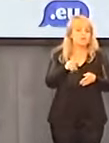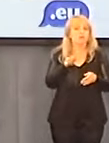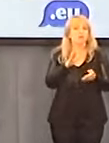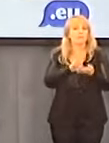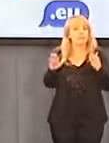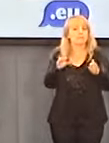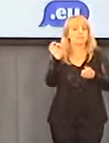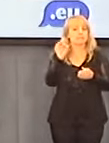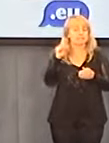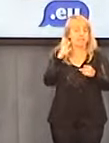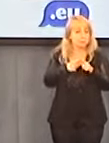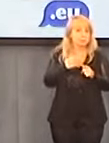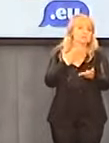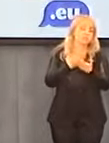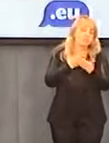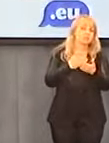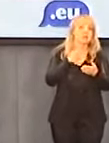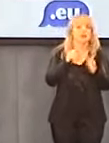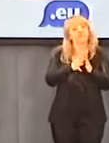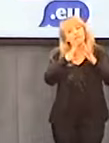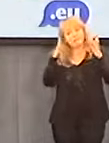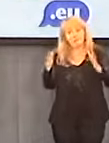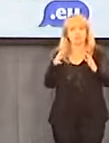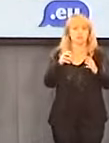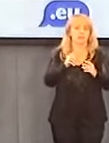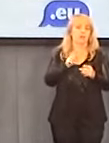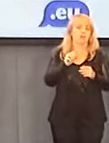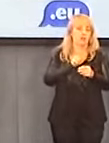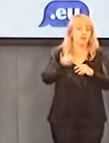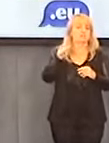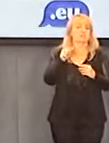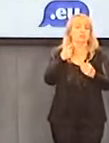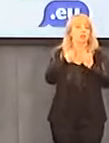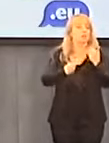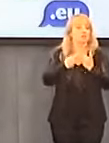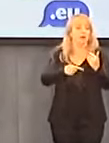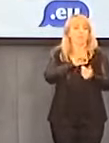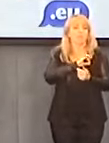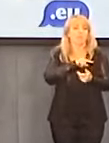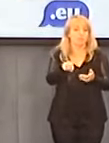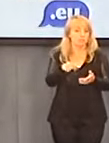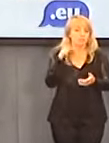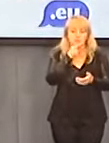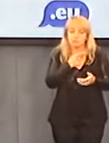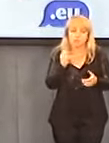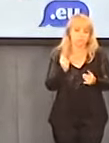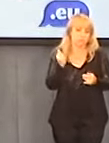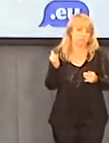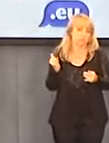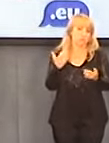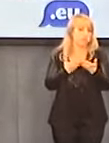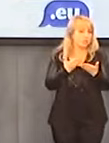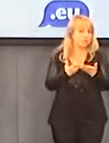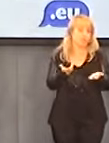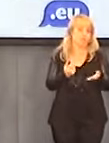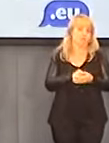I niewątpliwie większa niż w innych środowiskach liczba pedofilów łączy się z tymże celibatem